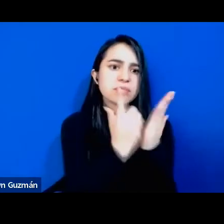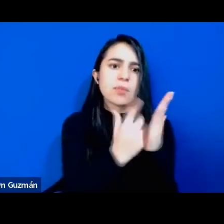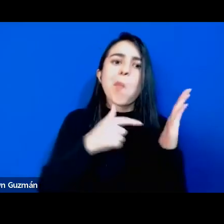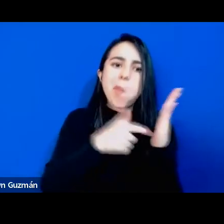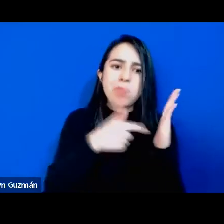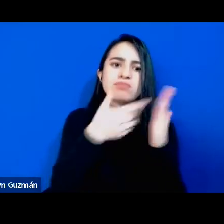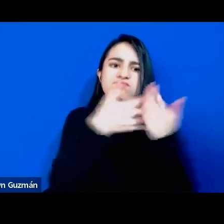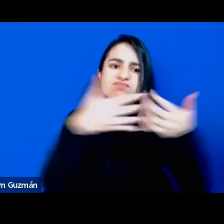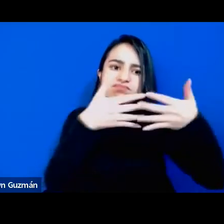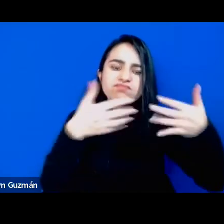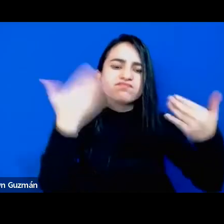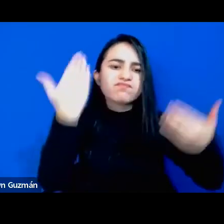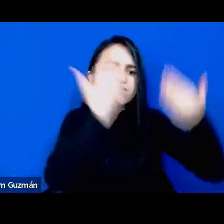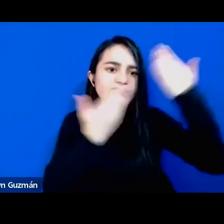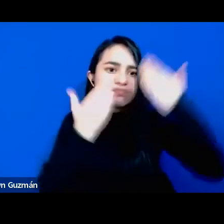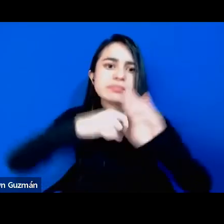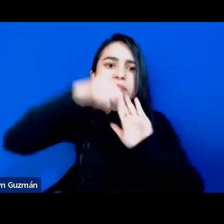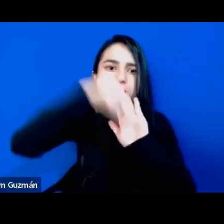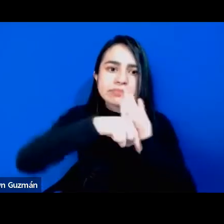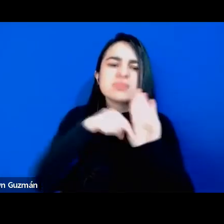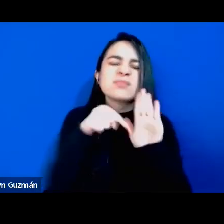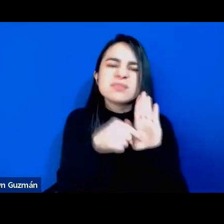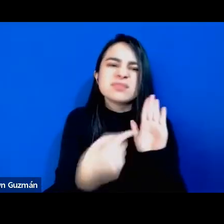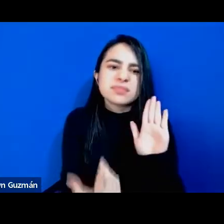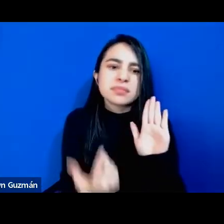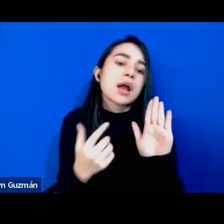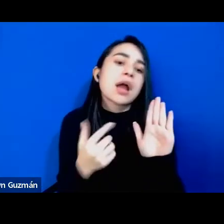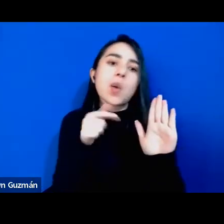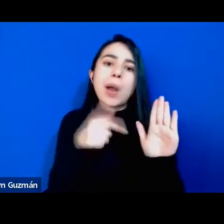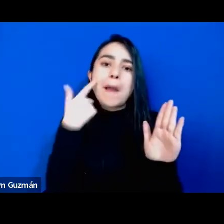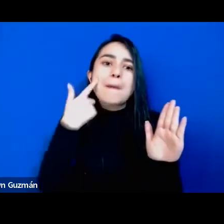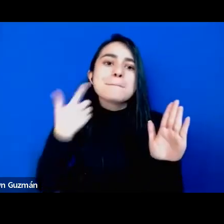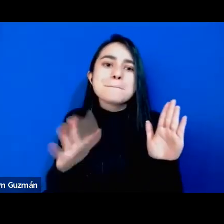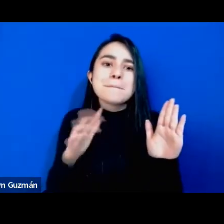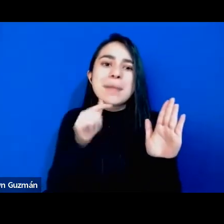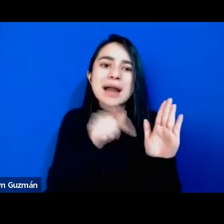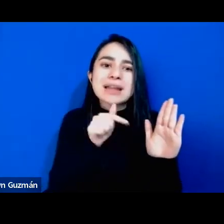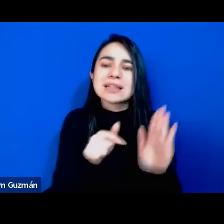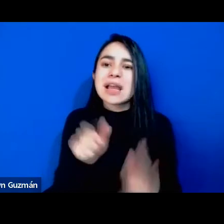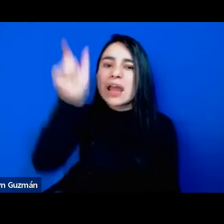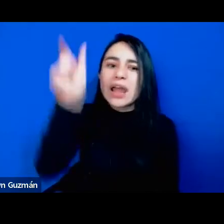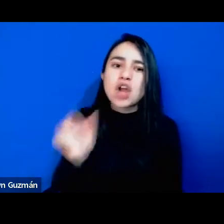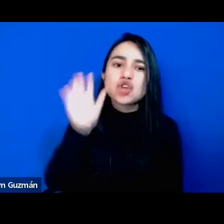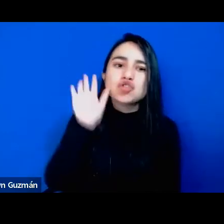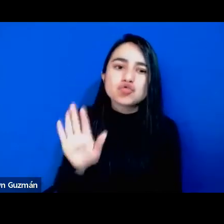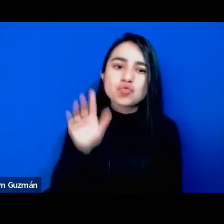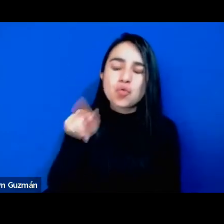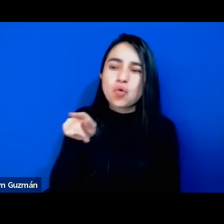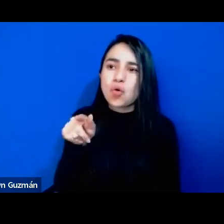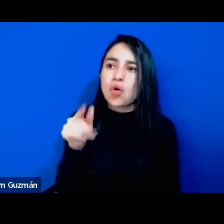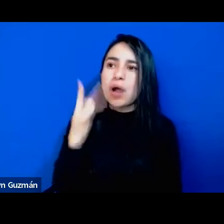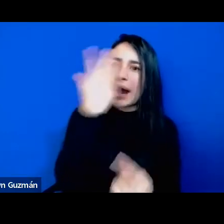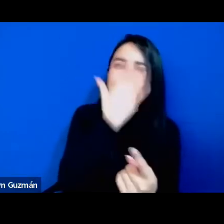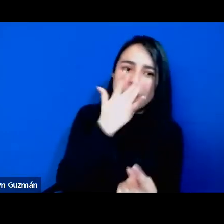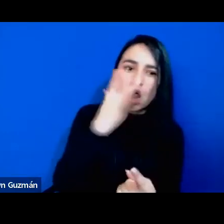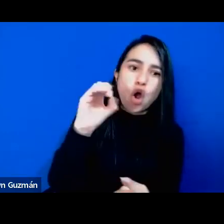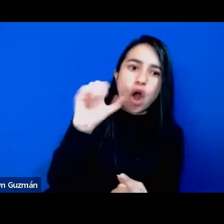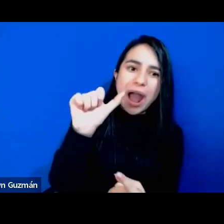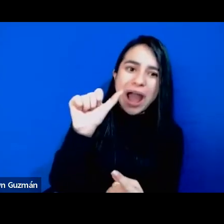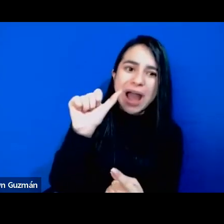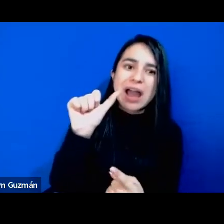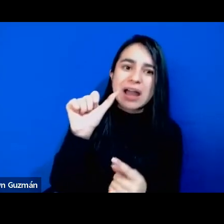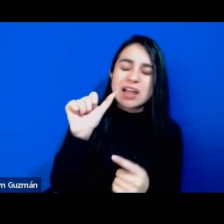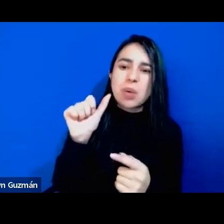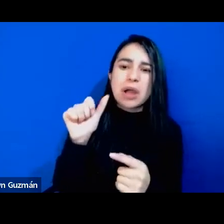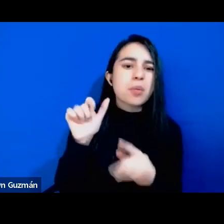cómo parecería que hay una una especie de autenticidad de ser negro o negra con la pobreza y